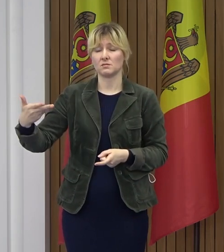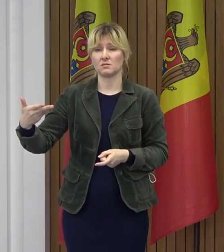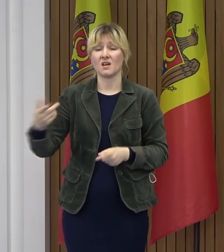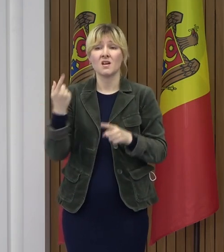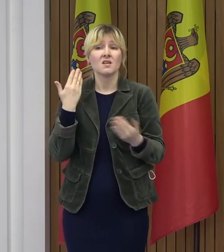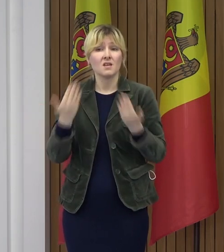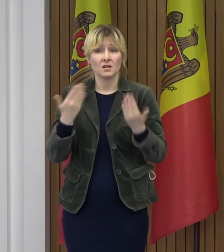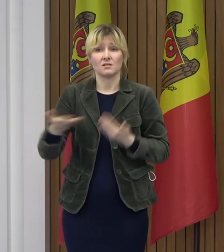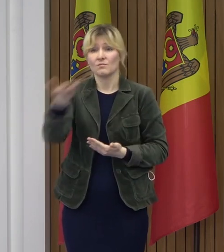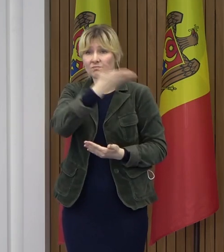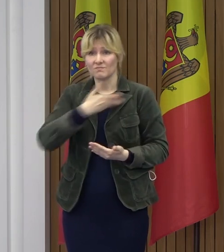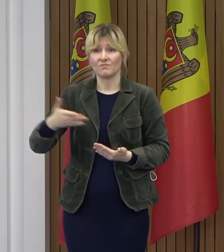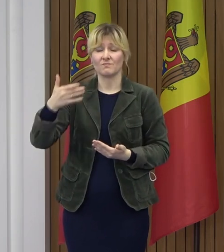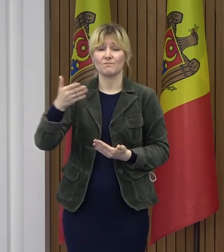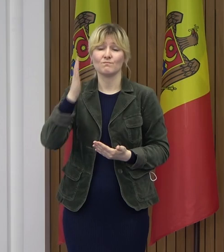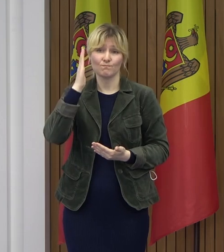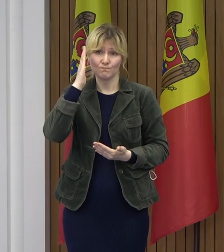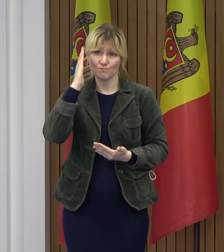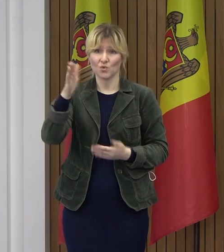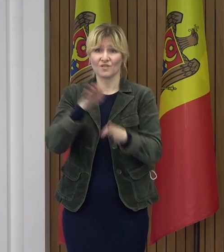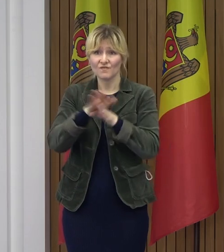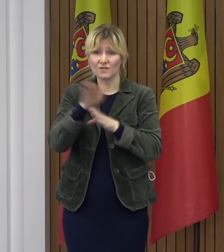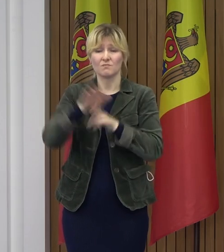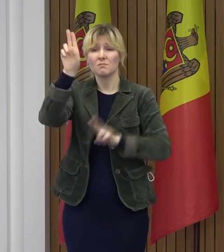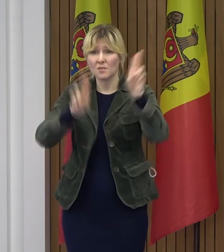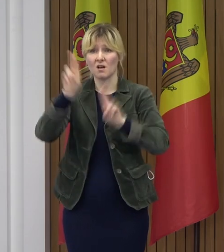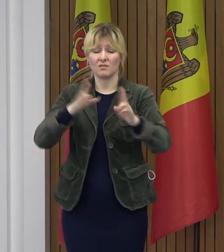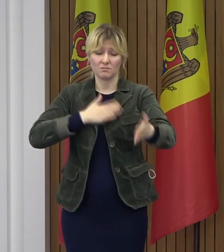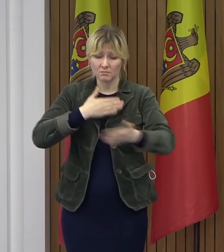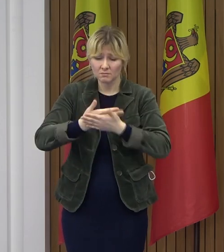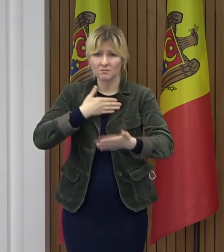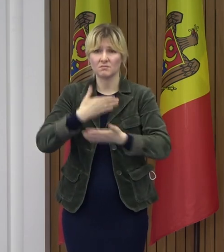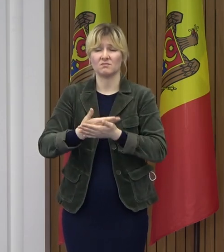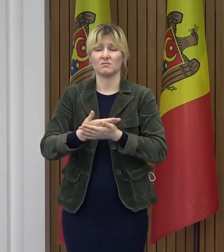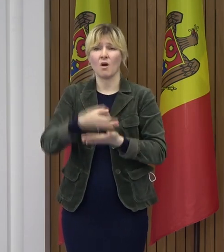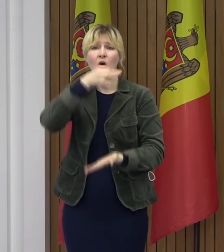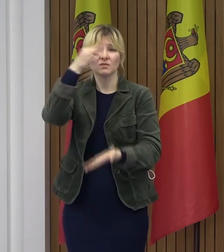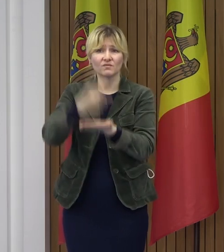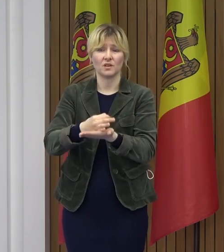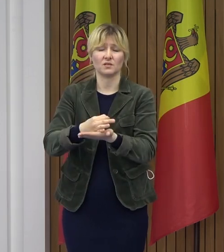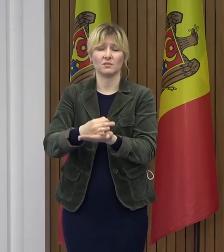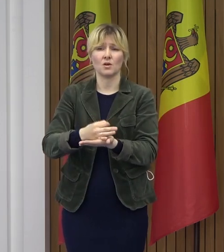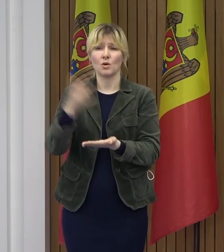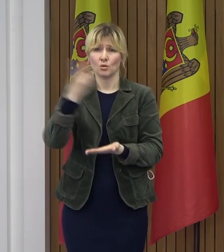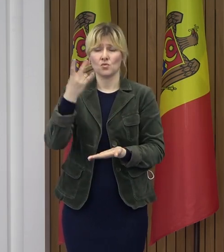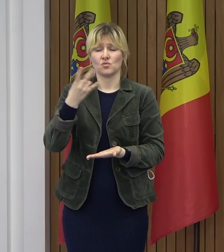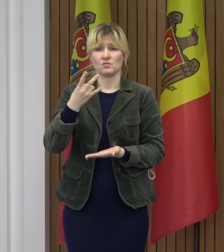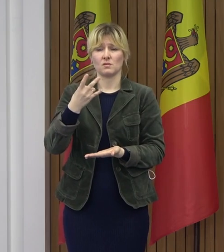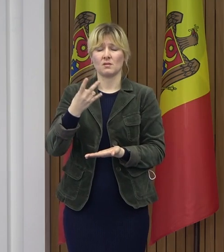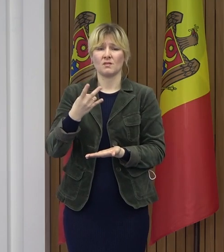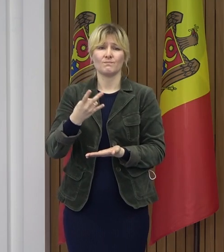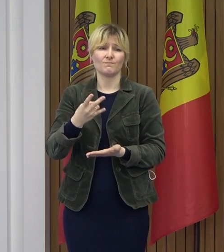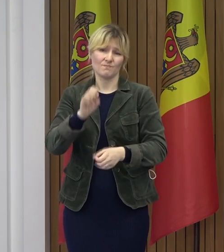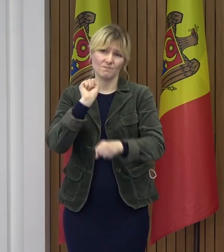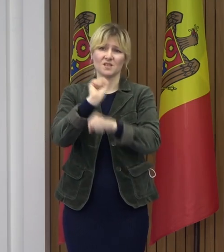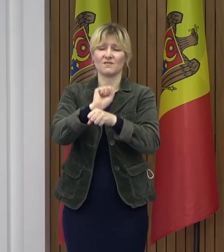dacă vom reuși, prin disciplină, prin solidaritate, să punem piept acestei